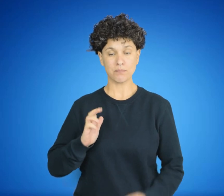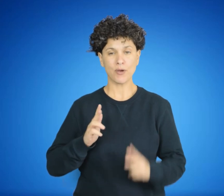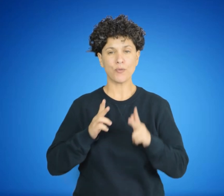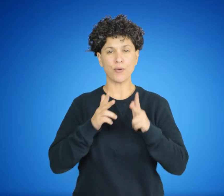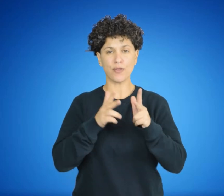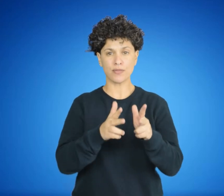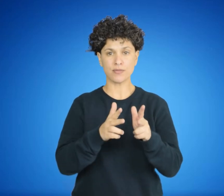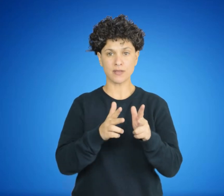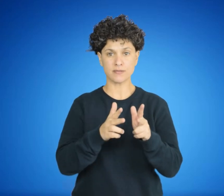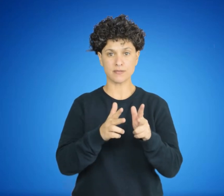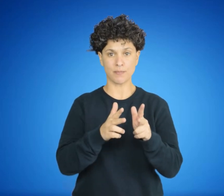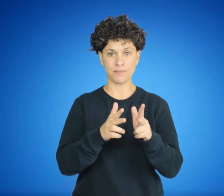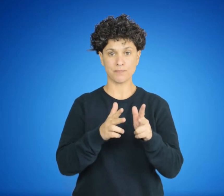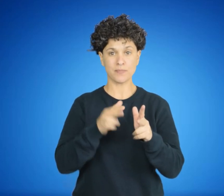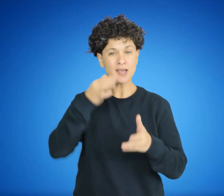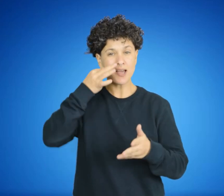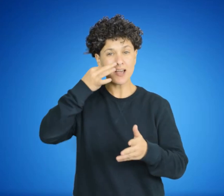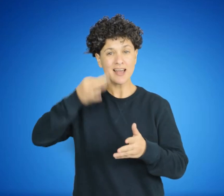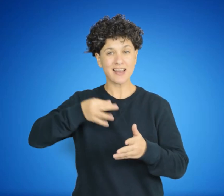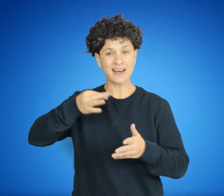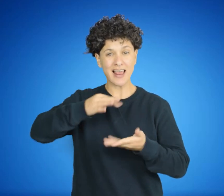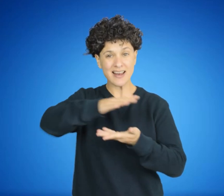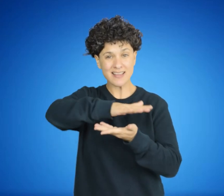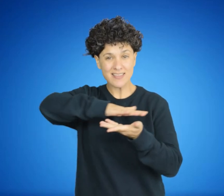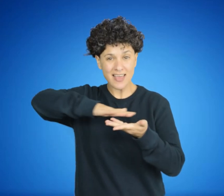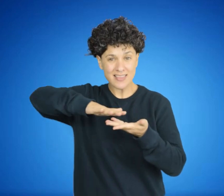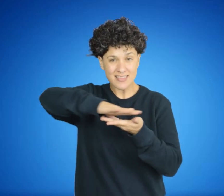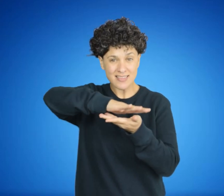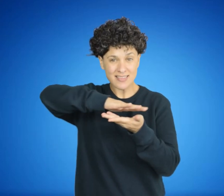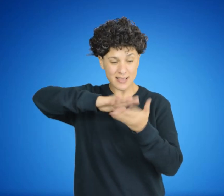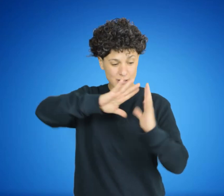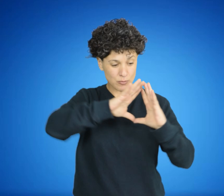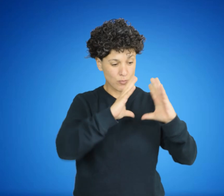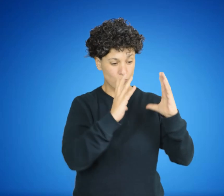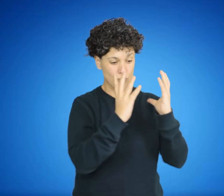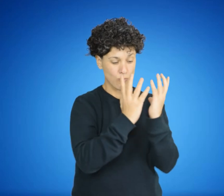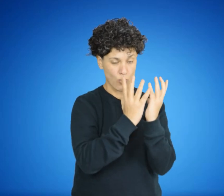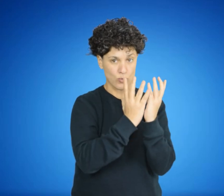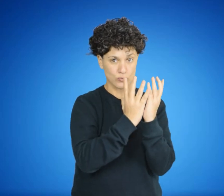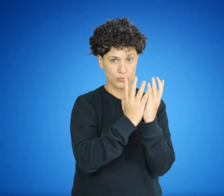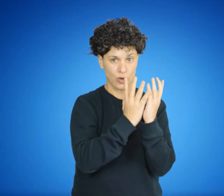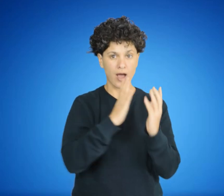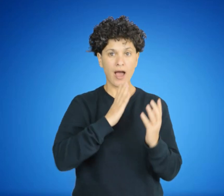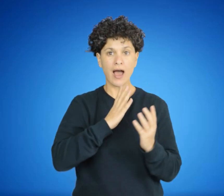Según la física de Epicuro toda la realidad está formada por dos elementos fundamentales.